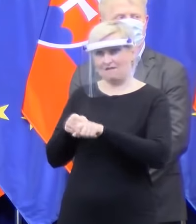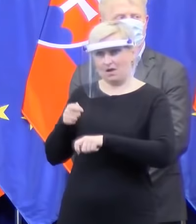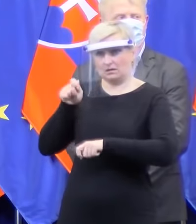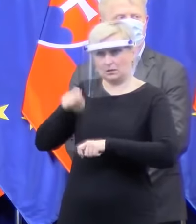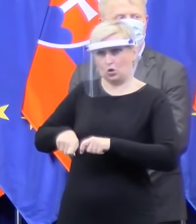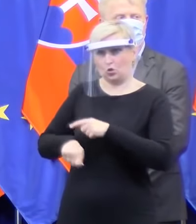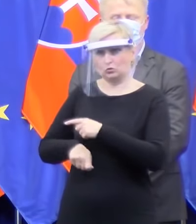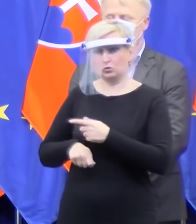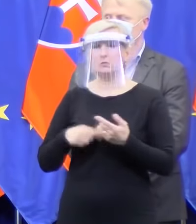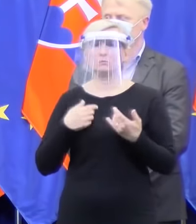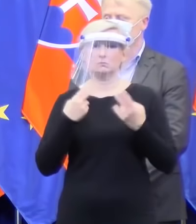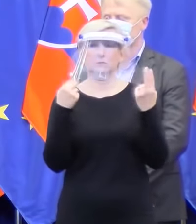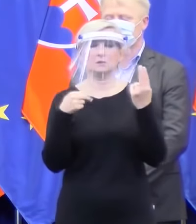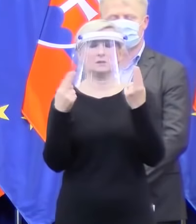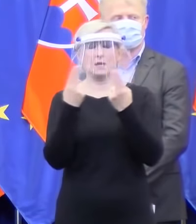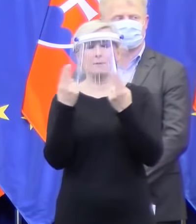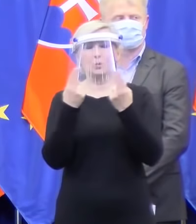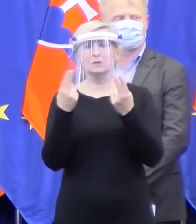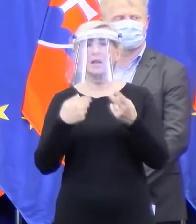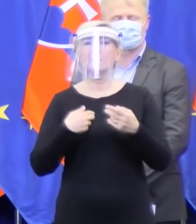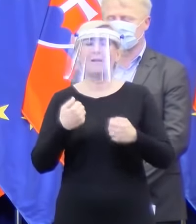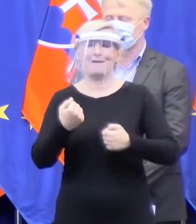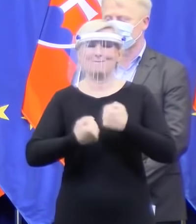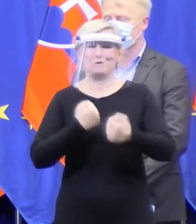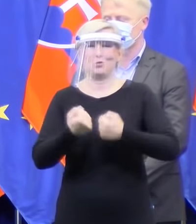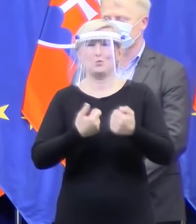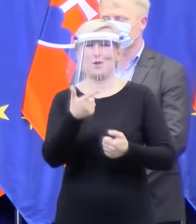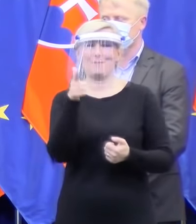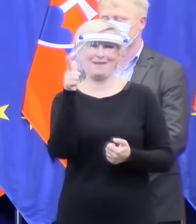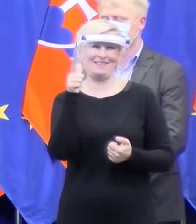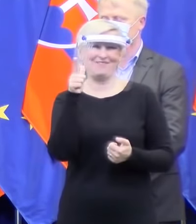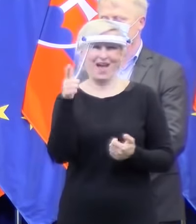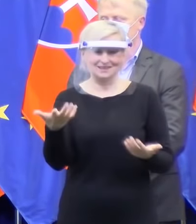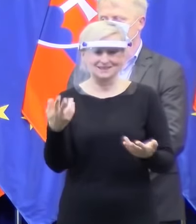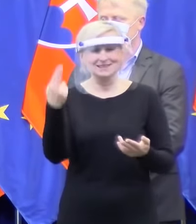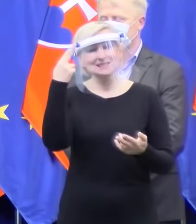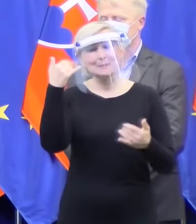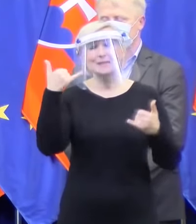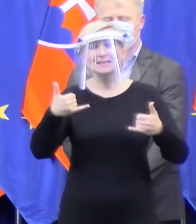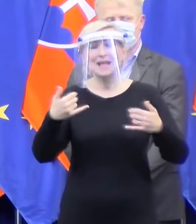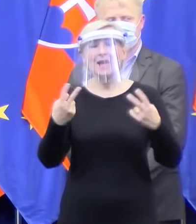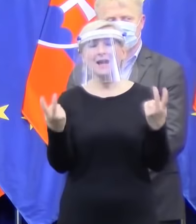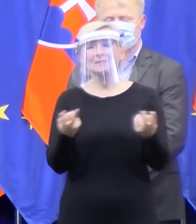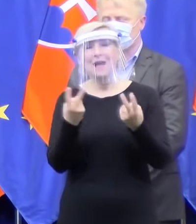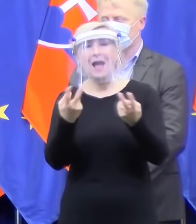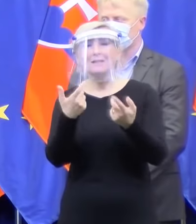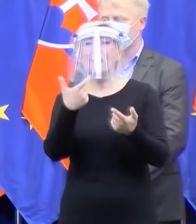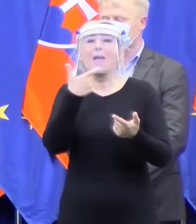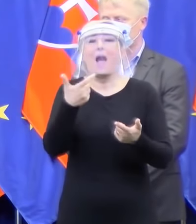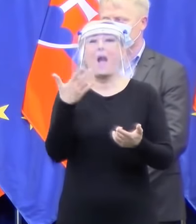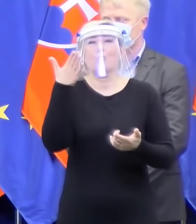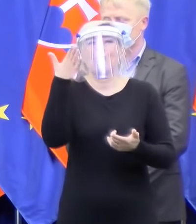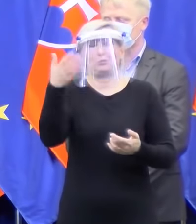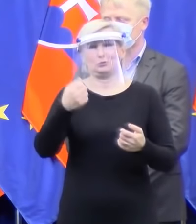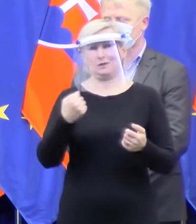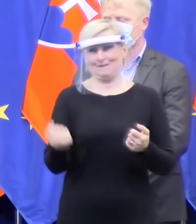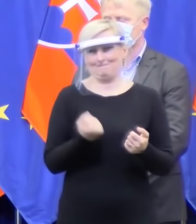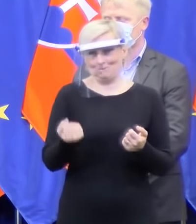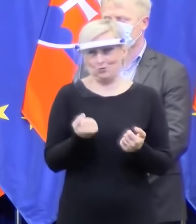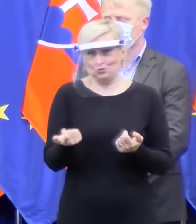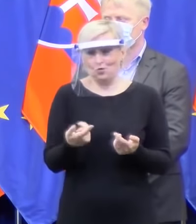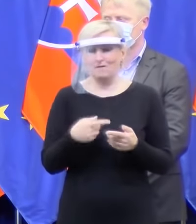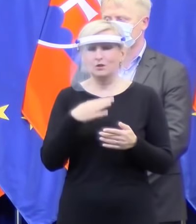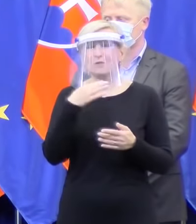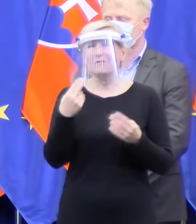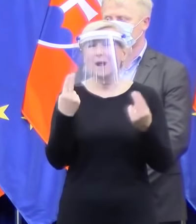fungujeme dva dní, takže hľadáme ten modus vivendi presne, ako fungovať budeme. Ale je to veľmi cenná informácia.